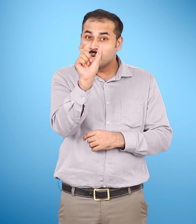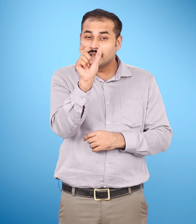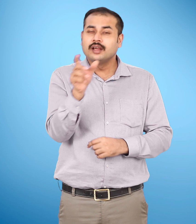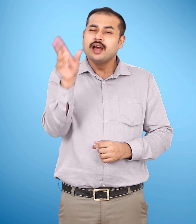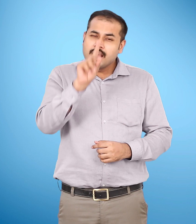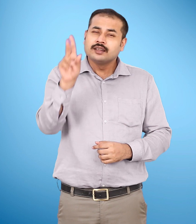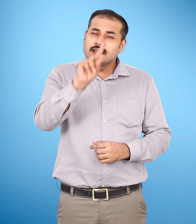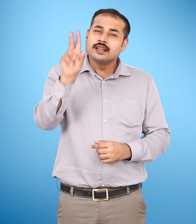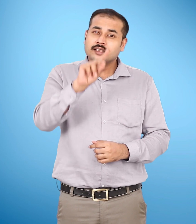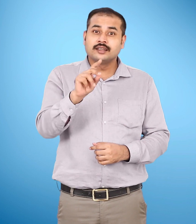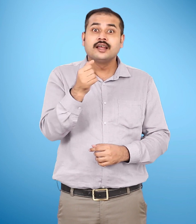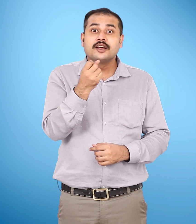बिना देखे बताओ